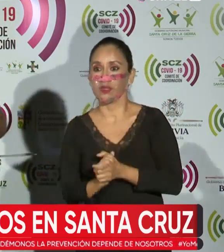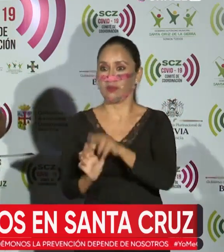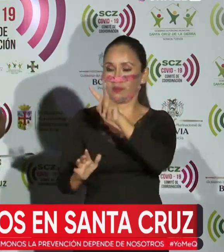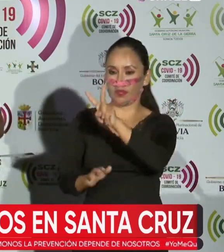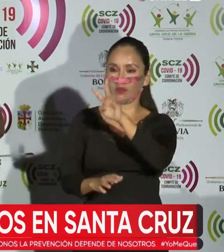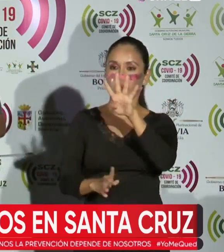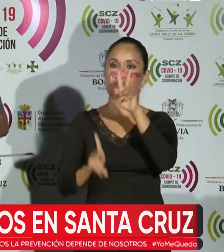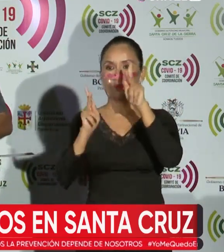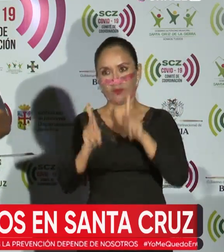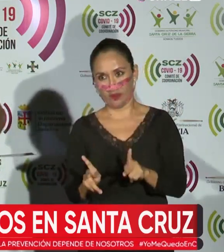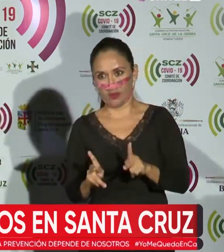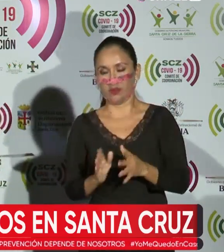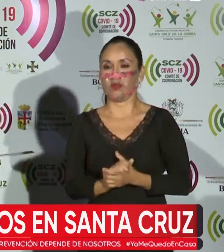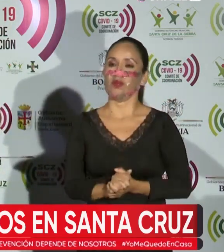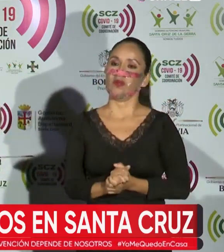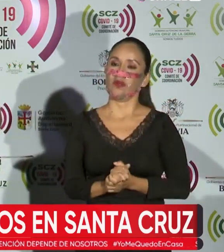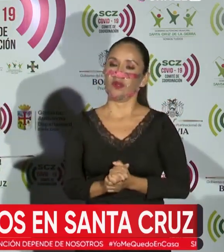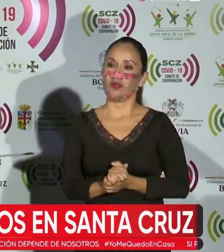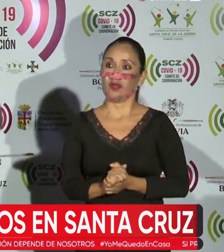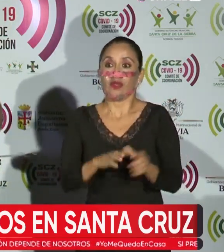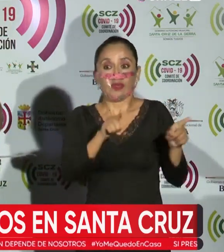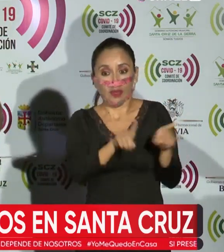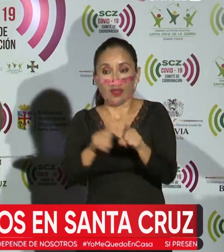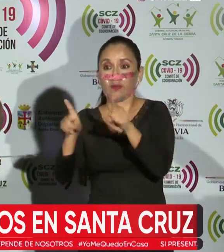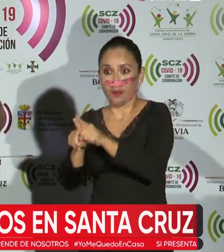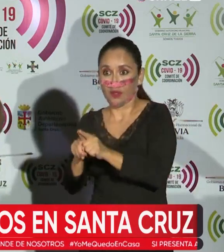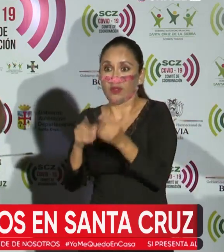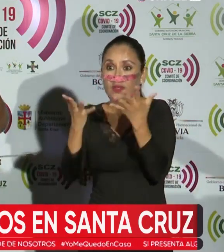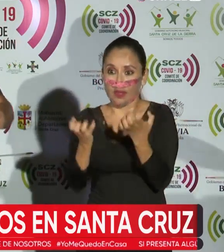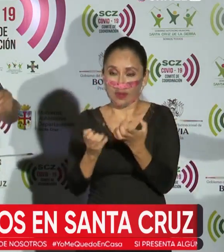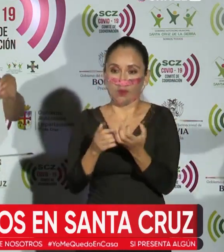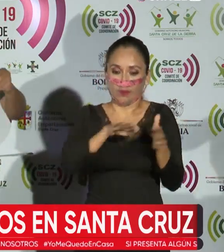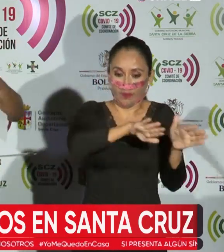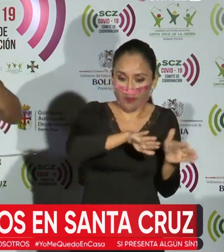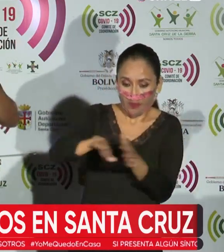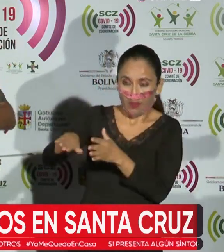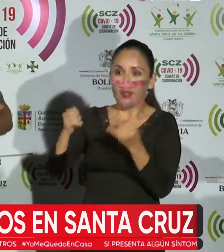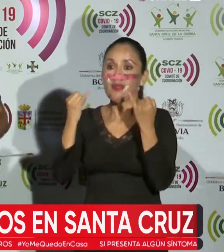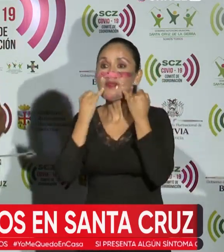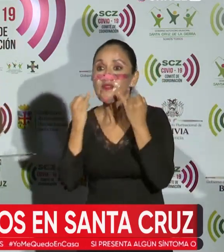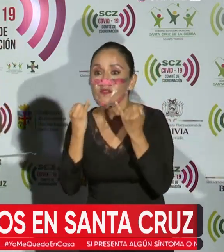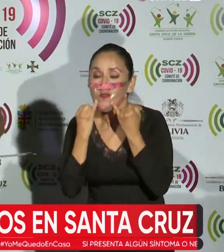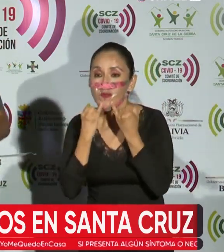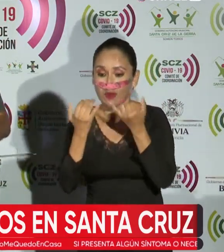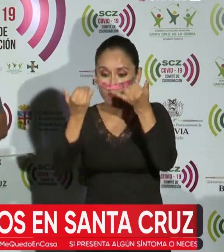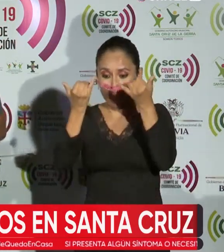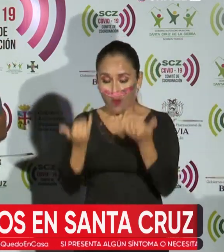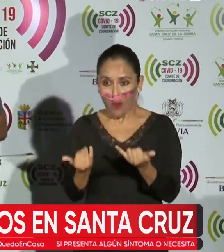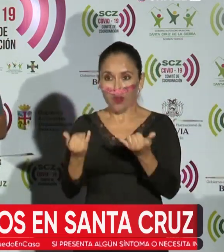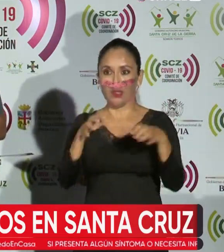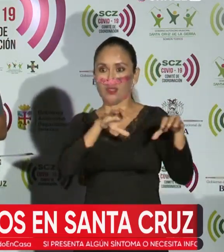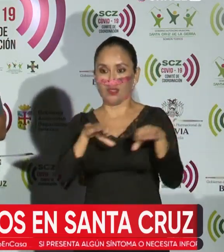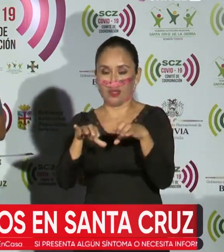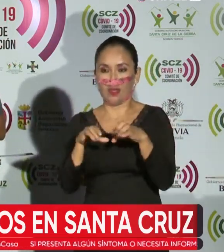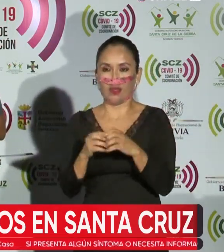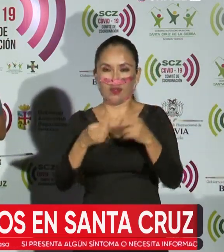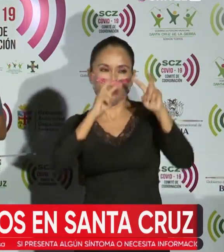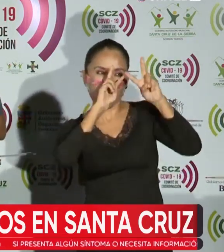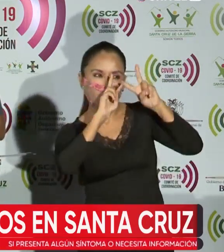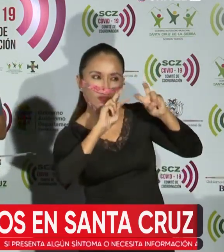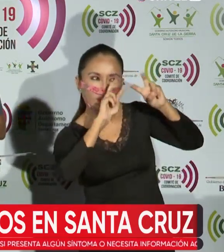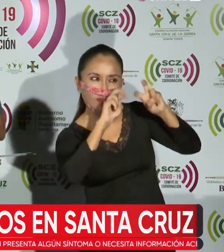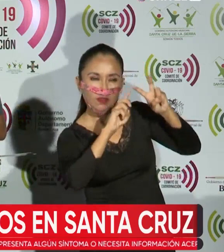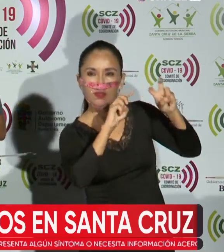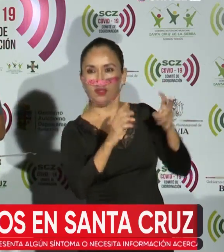24 de ellas. También queremos informarles que el día de hoy se ha hecho la infección